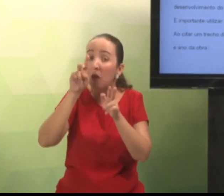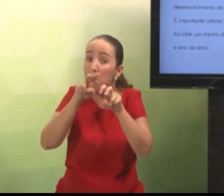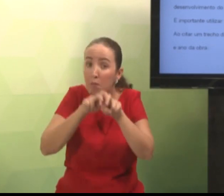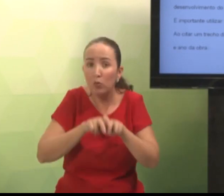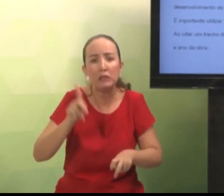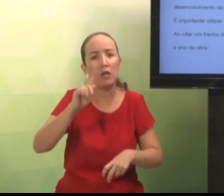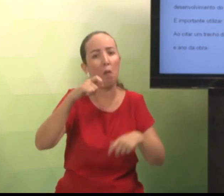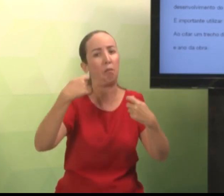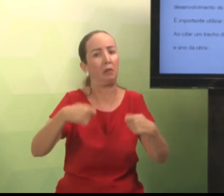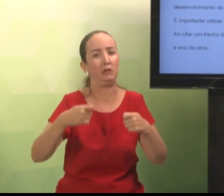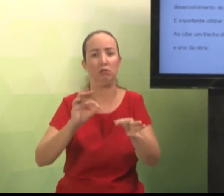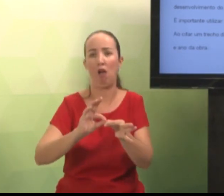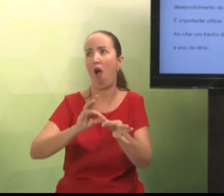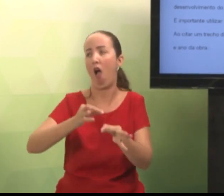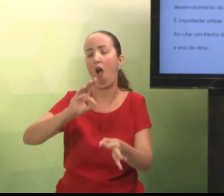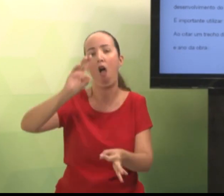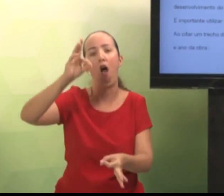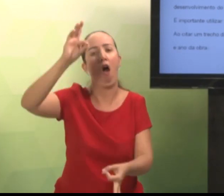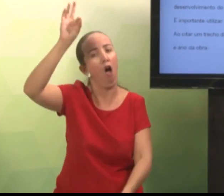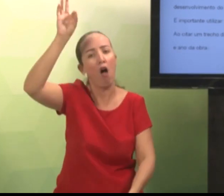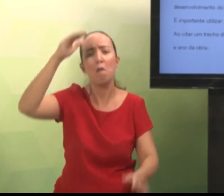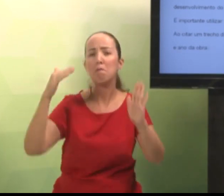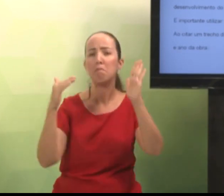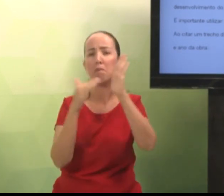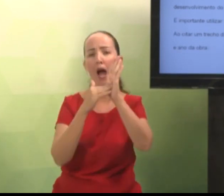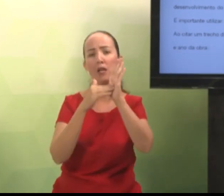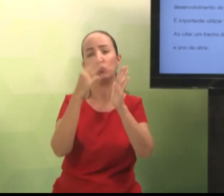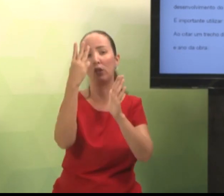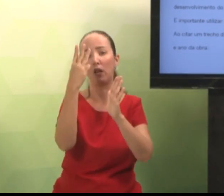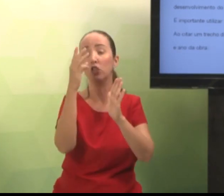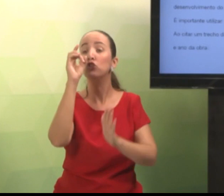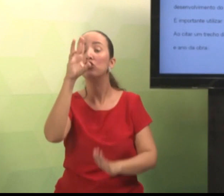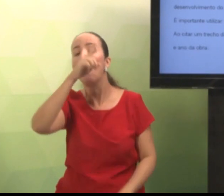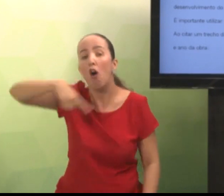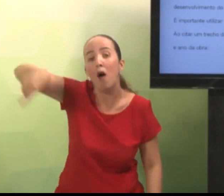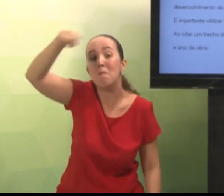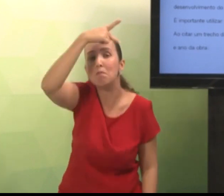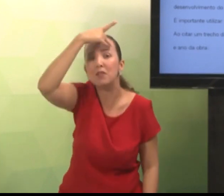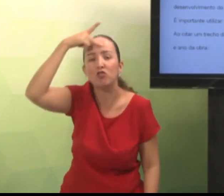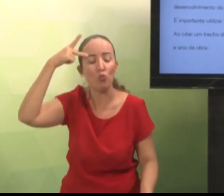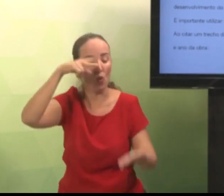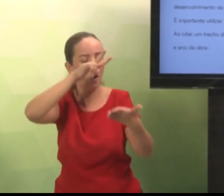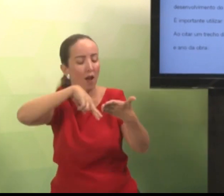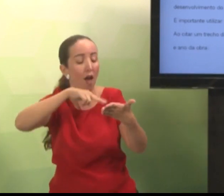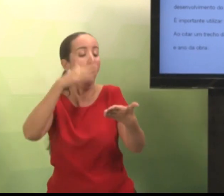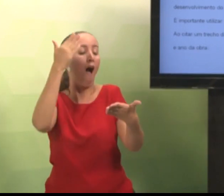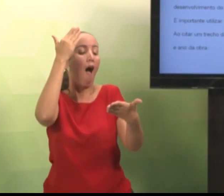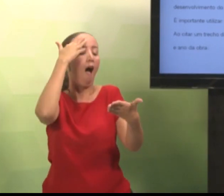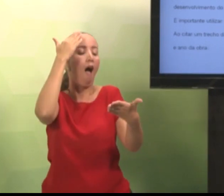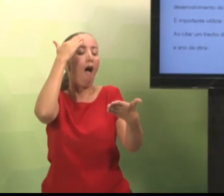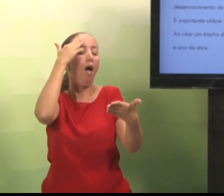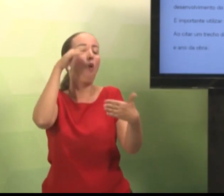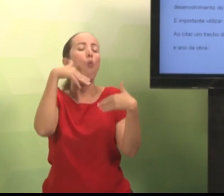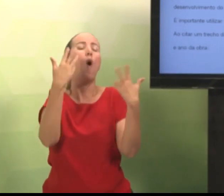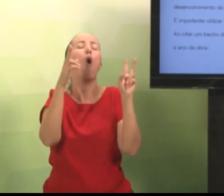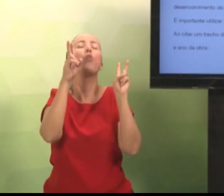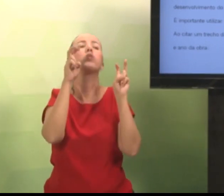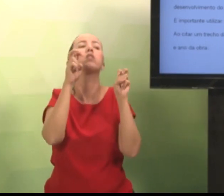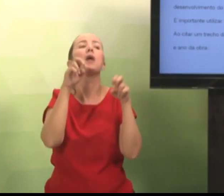Então, aqui você está desenvolvendo o seu projeto. Você está organizando o seu projeto de pesquisa. Por isso, não pode